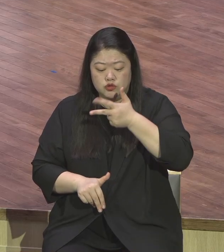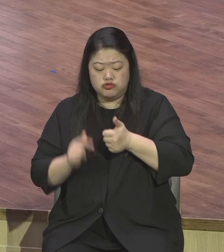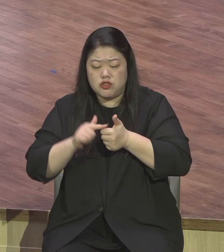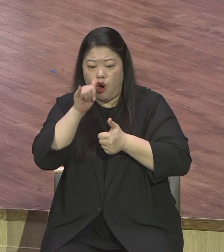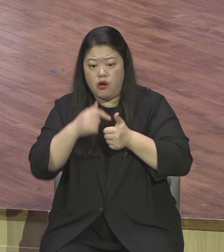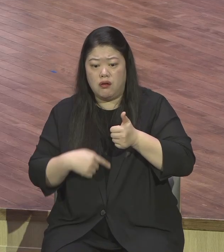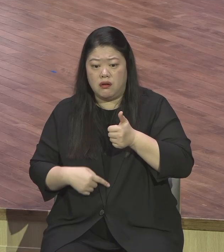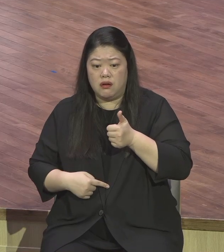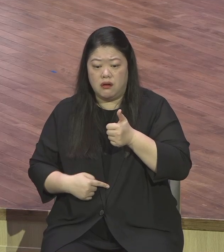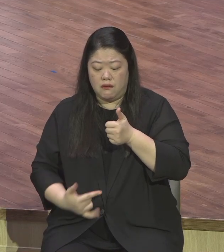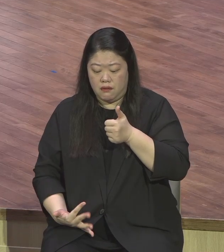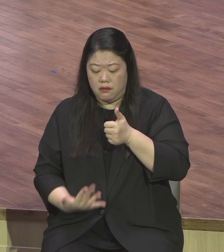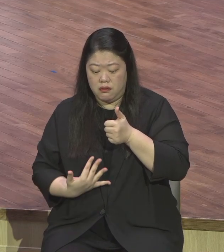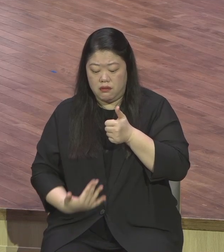정말 중요합니다